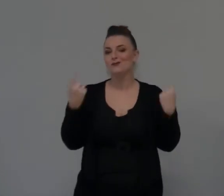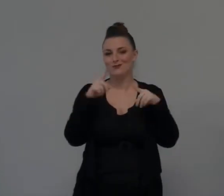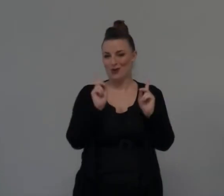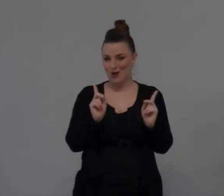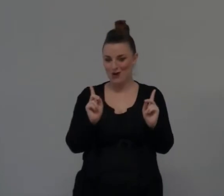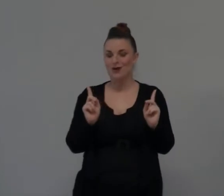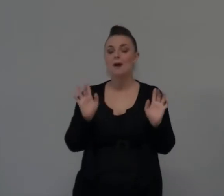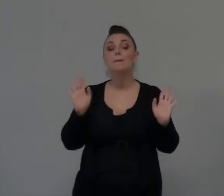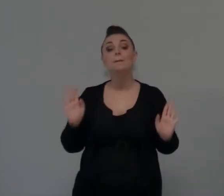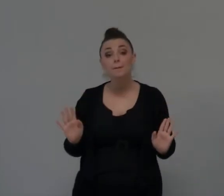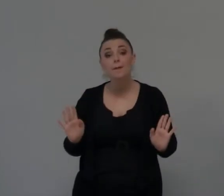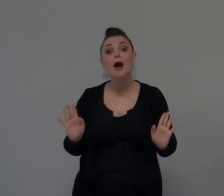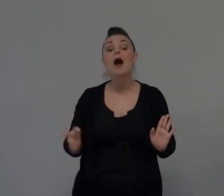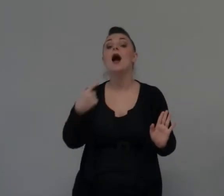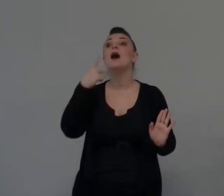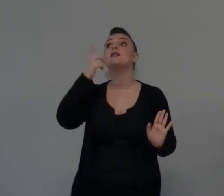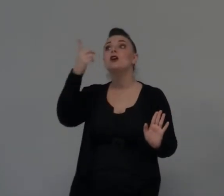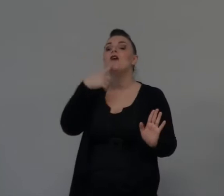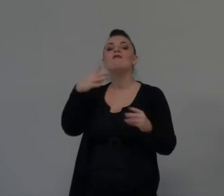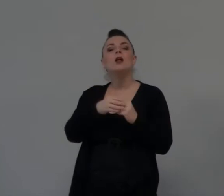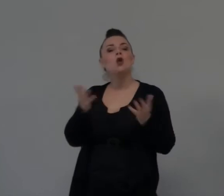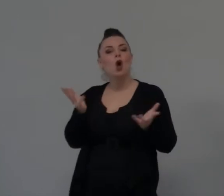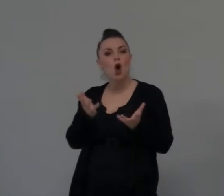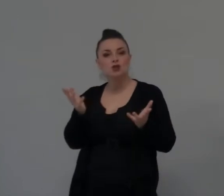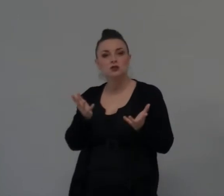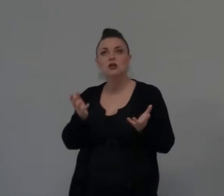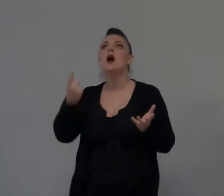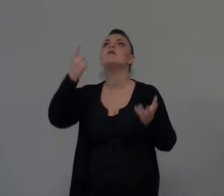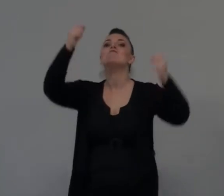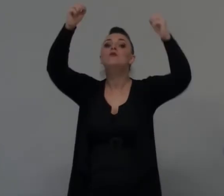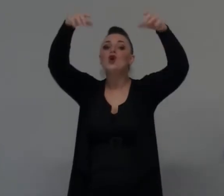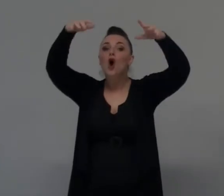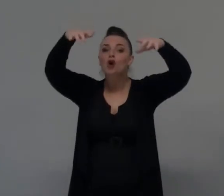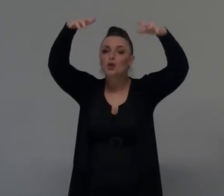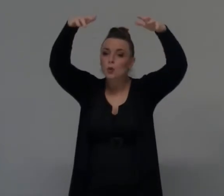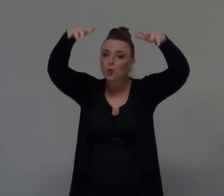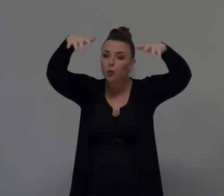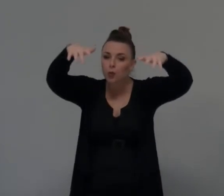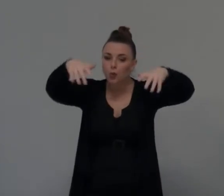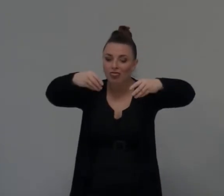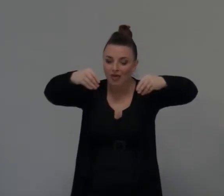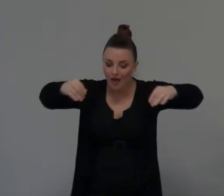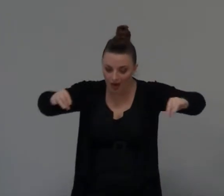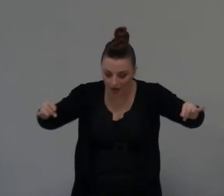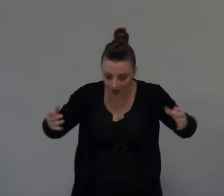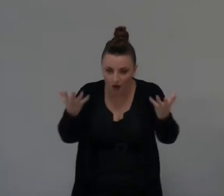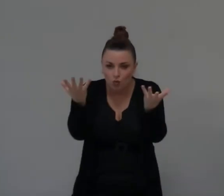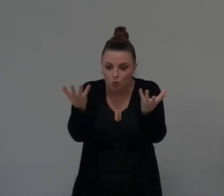ma Dio aveva mandato la pioggia, i semi avevano prodotto di nuovo il